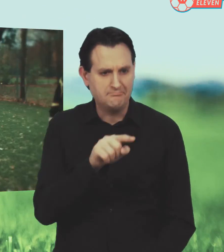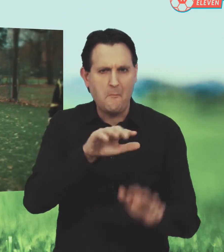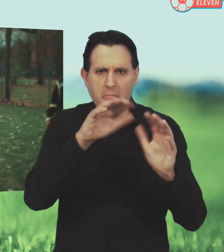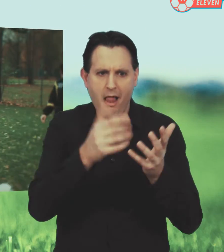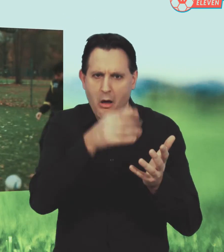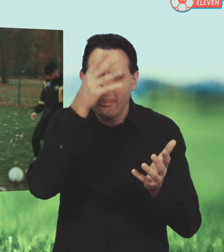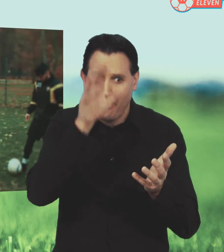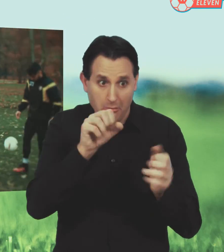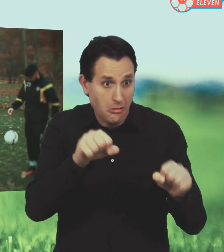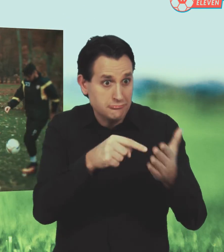Konntest du mir einen Trick zeigen? Ja.